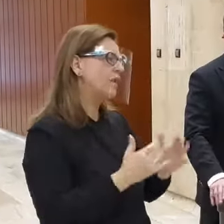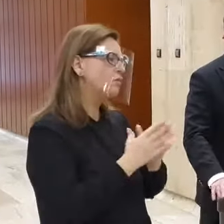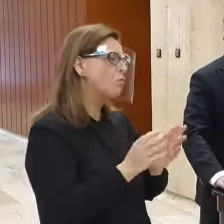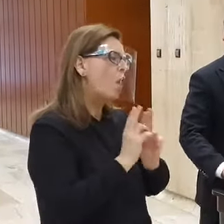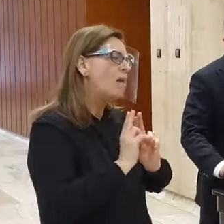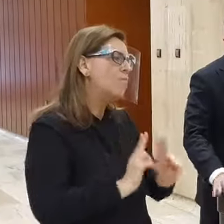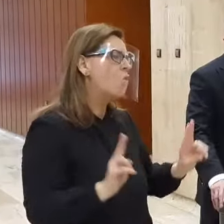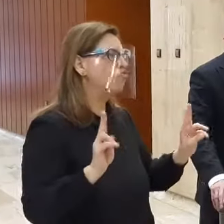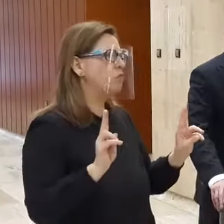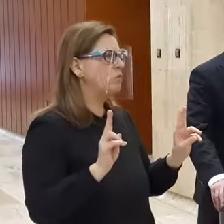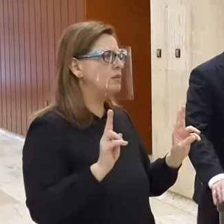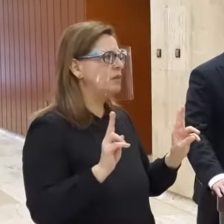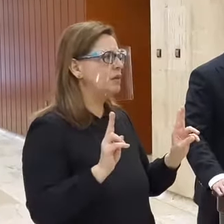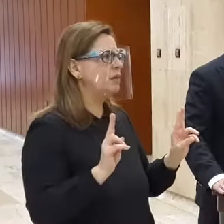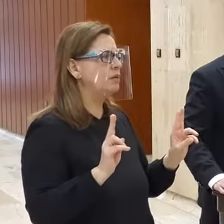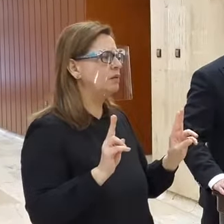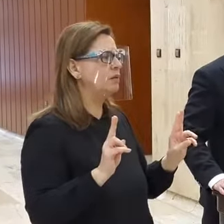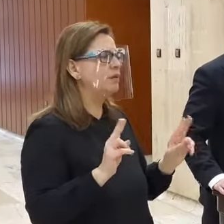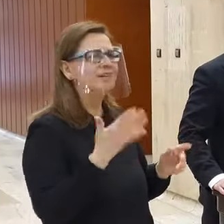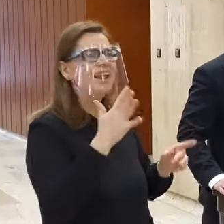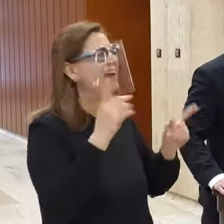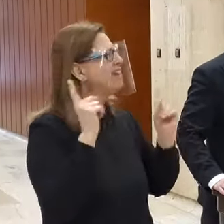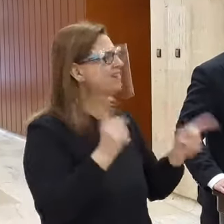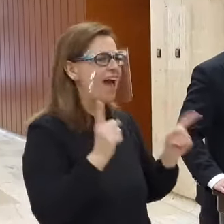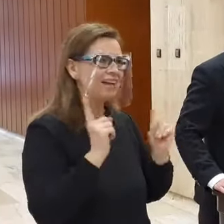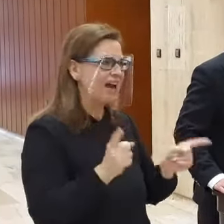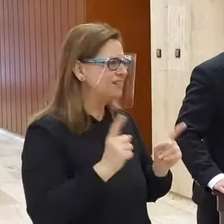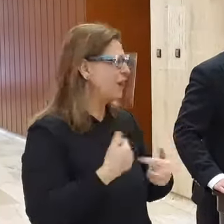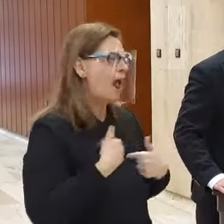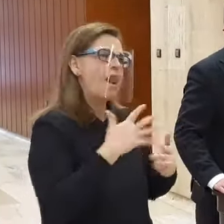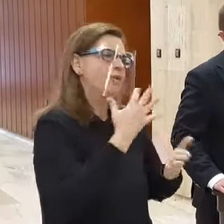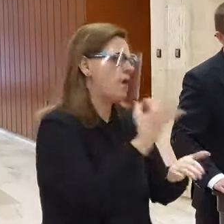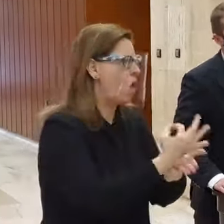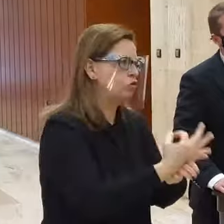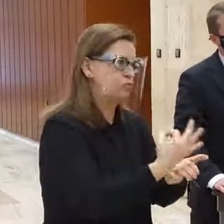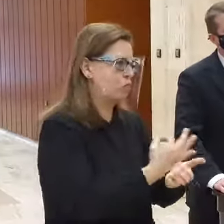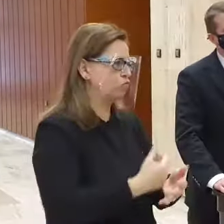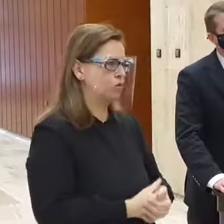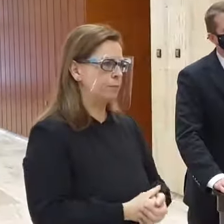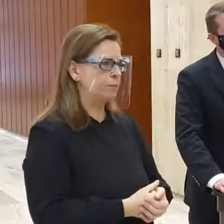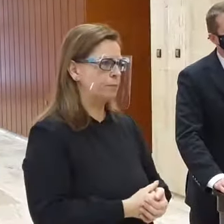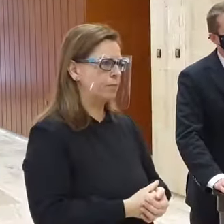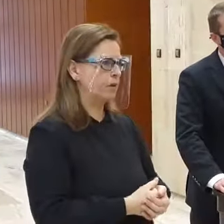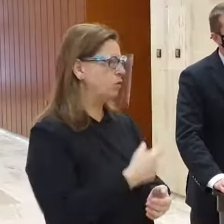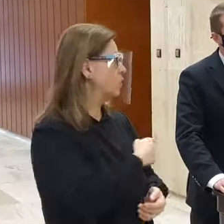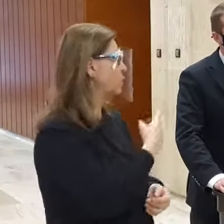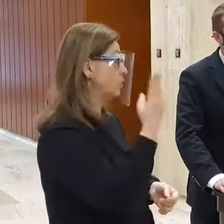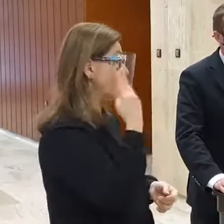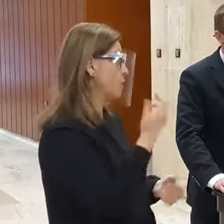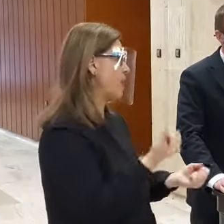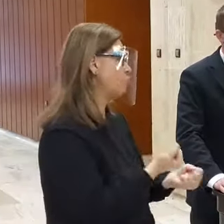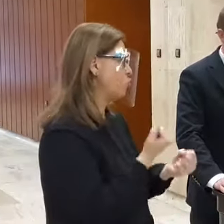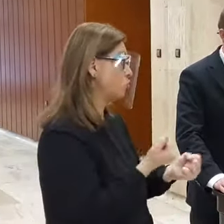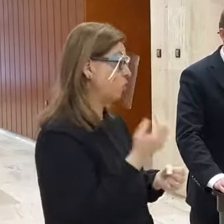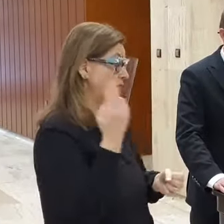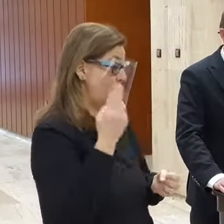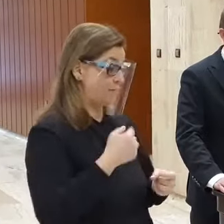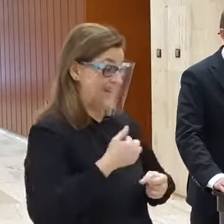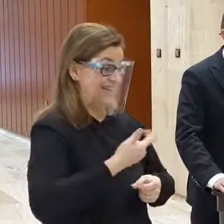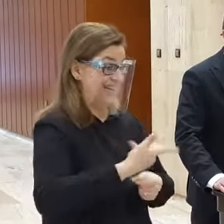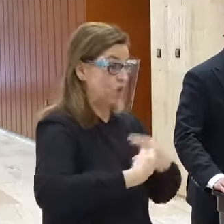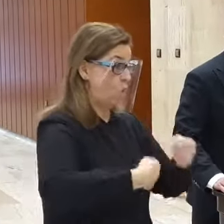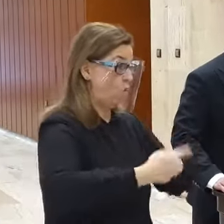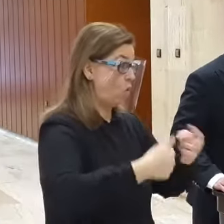možnosti naozaj nie, že zakázané, ale my ho neodporúčame. Čo skoro znamená nevyhnutné alebo osť? Ja